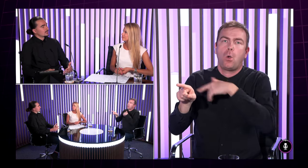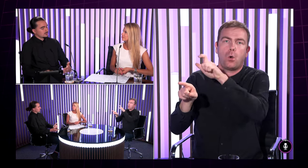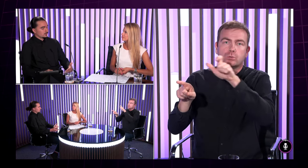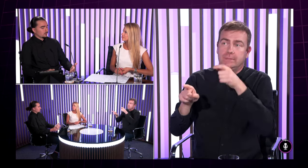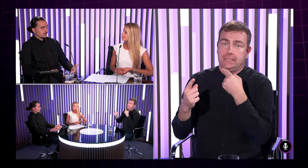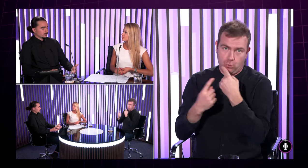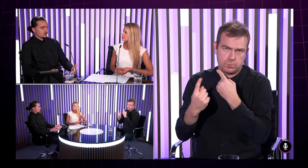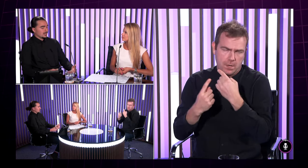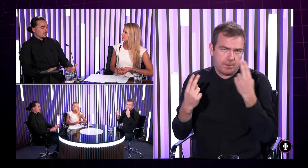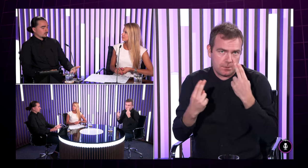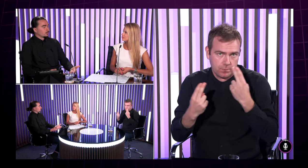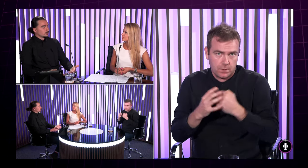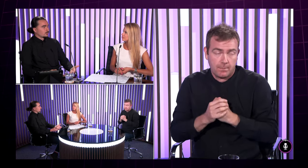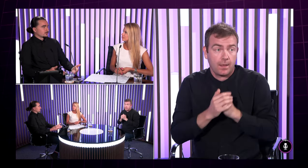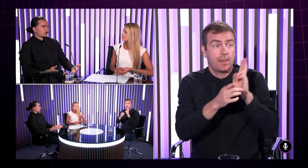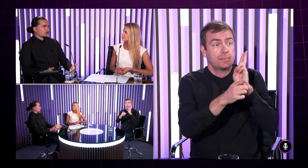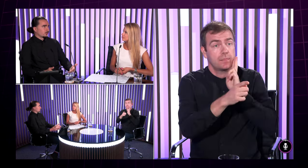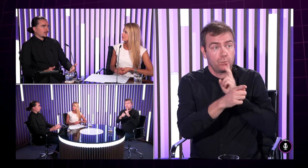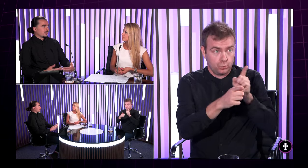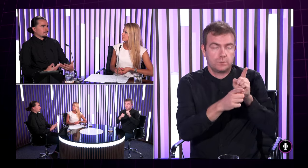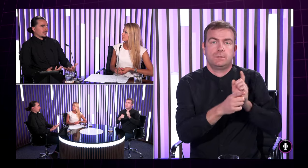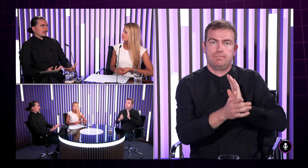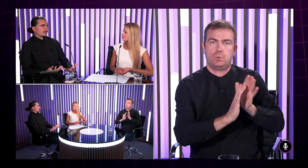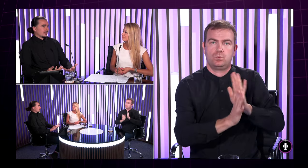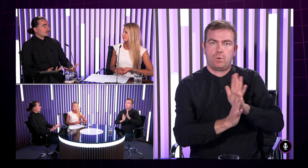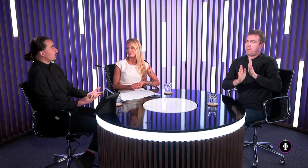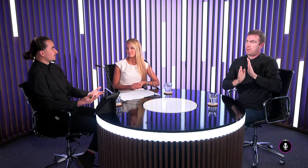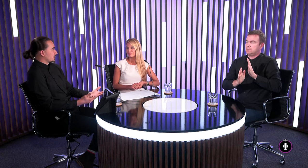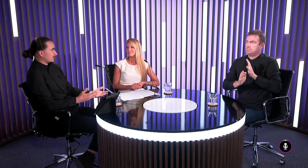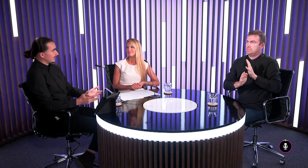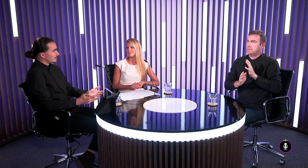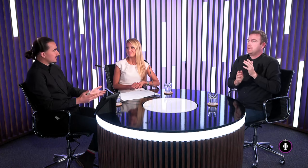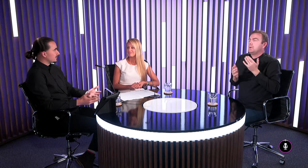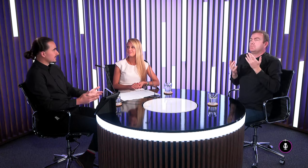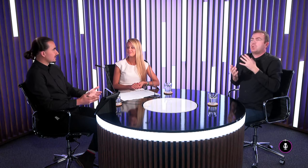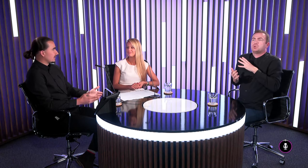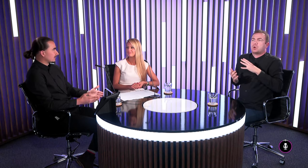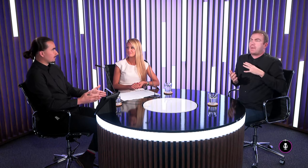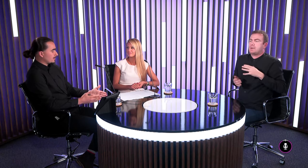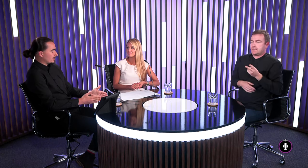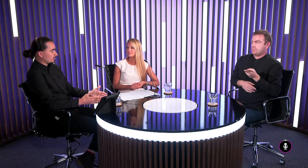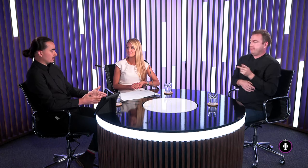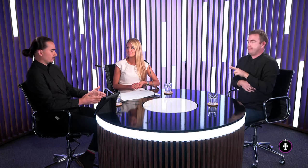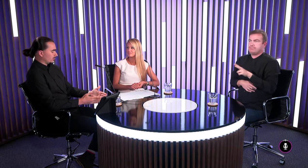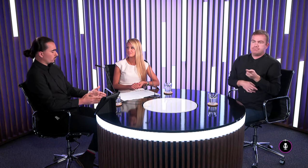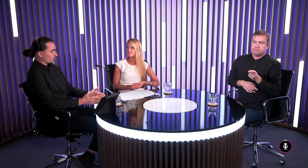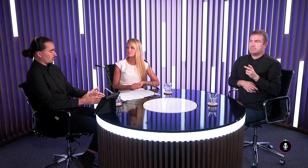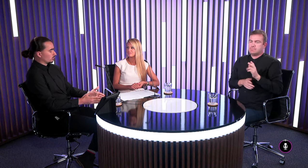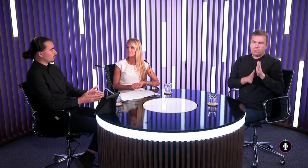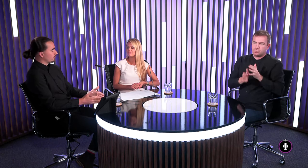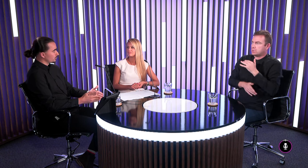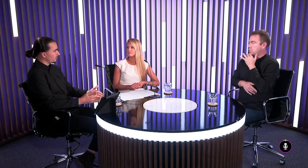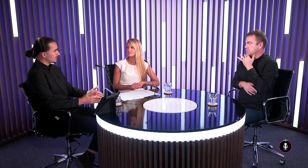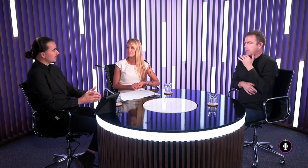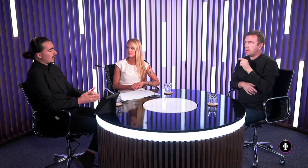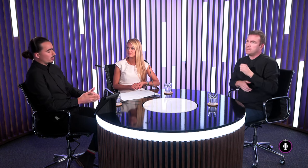jazyku a s tými ktorí boli nepočujúci v tom posunkovém jazyku že ono to bolo pre mňa také prirodzené striedať medzi tými jazykmi ale teda primárne do tých dvoch, troch